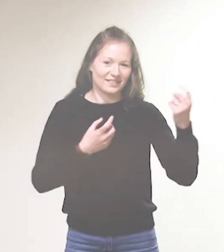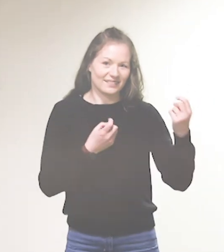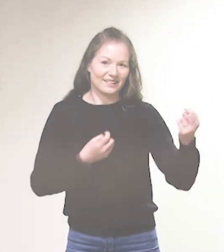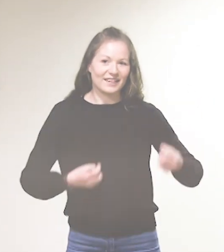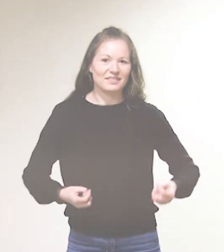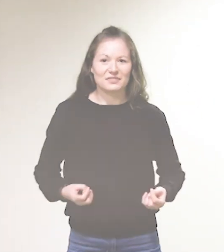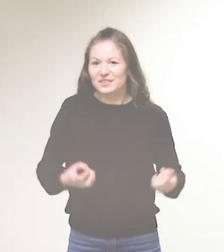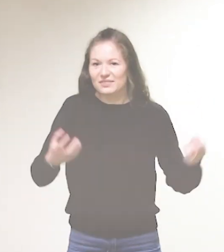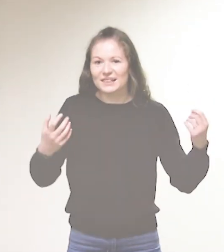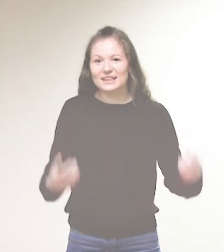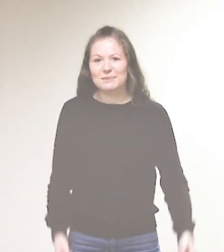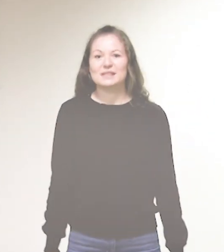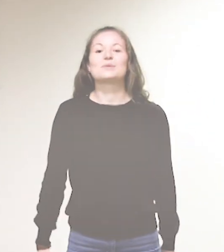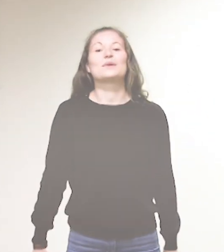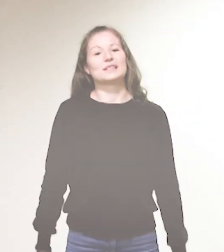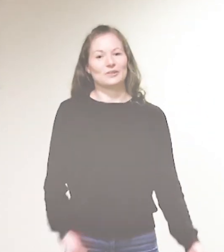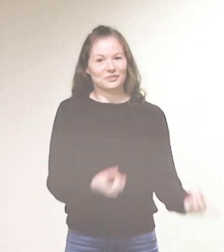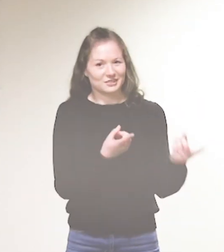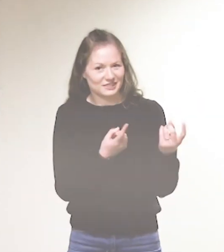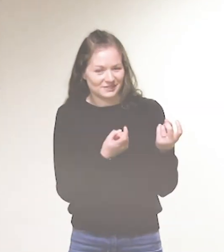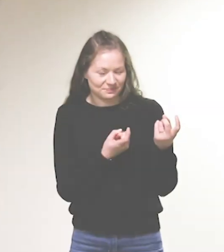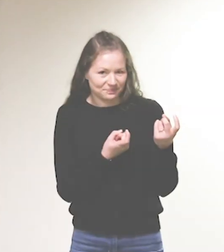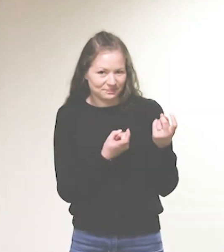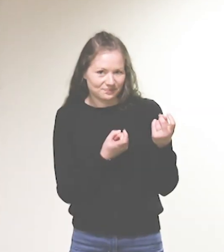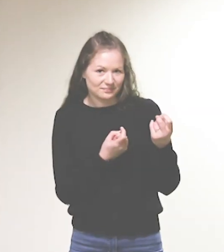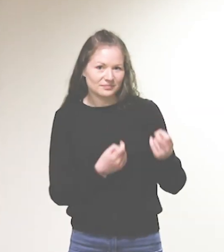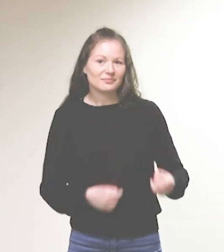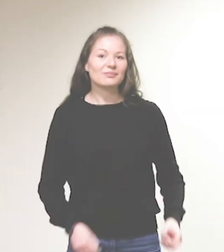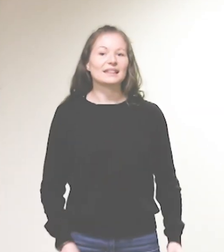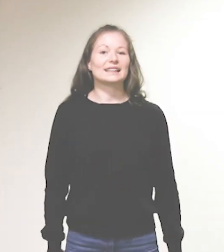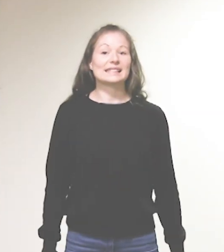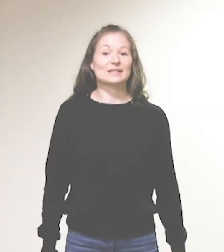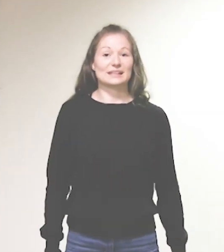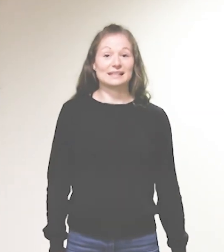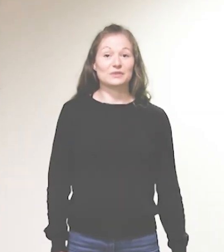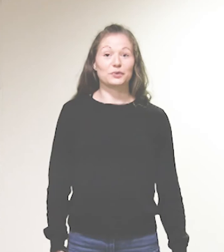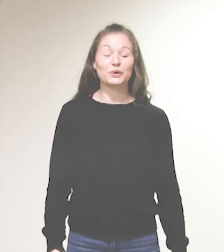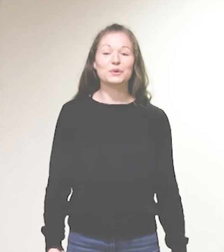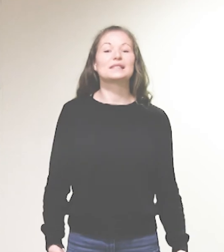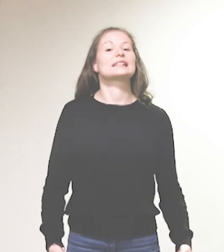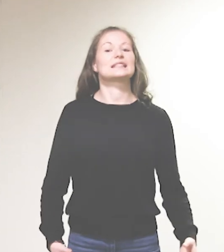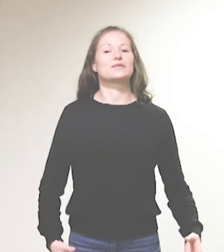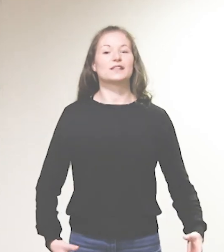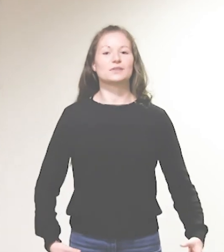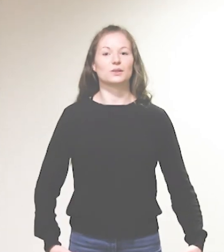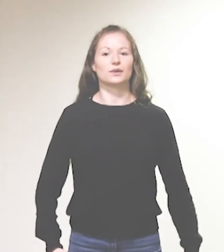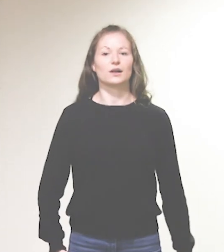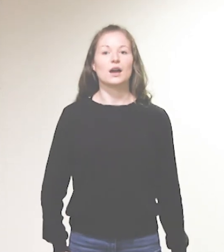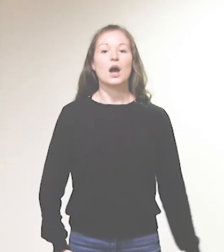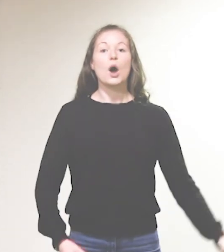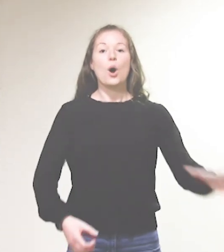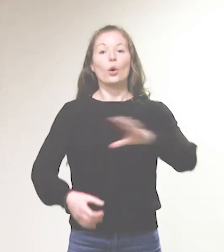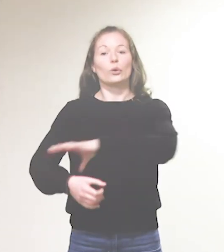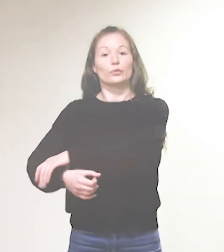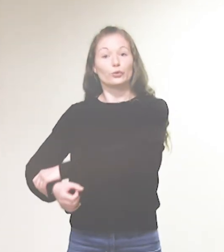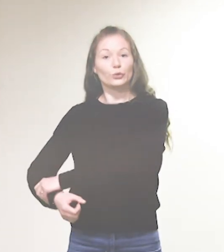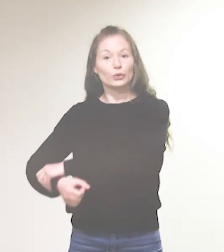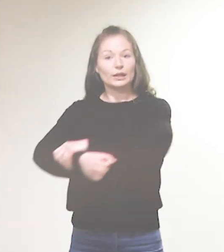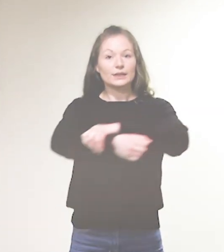wie wenn ihr jemand zu euch locken wollt. Also, das ist und führe uns nicht in Versuchung. Und führe